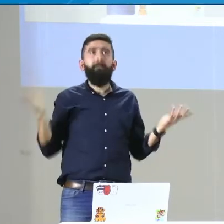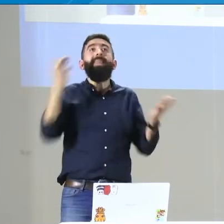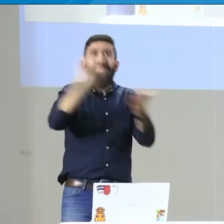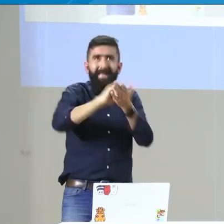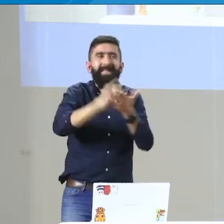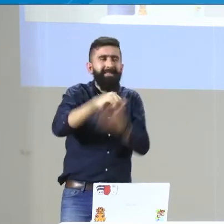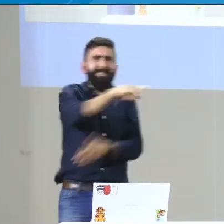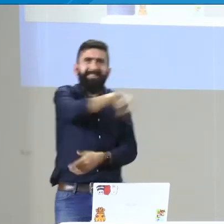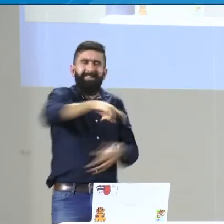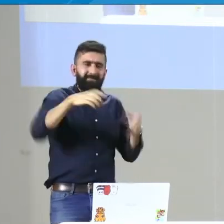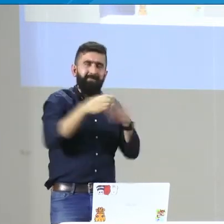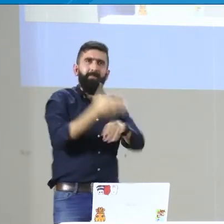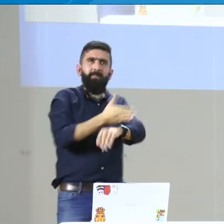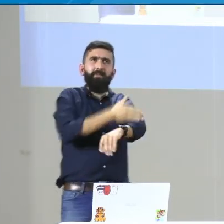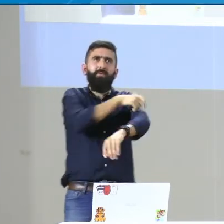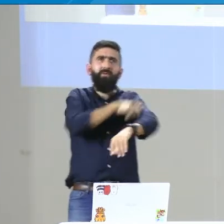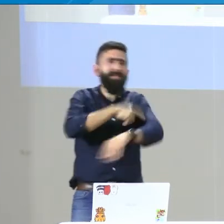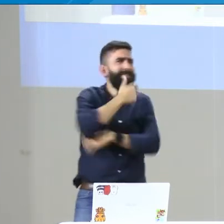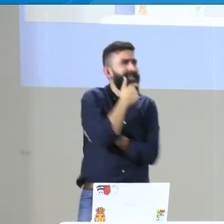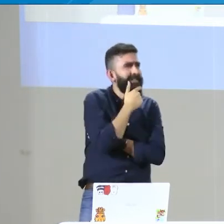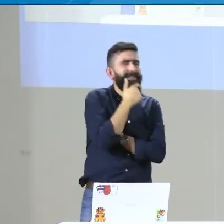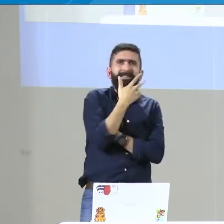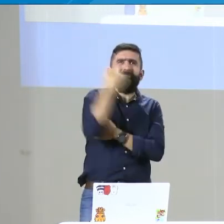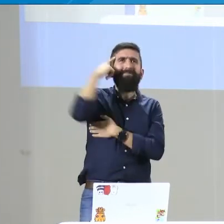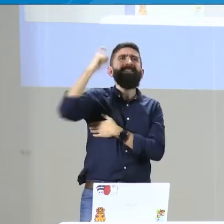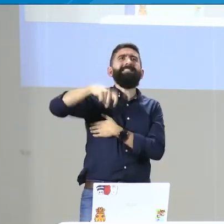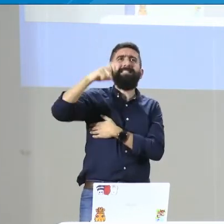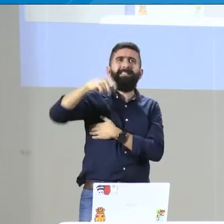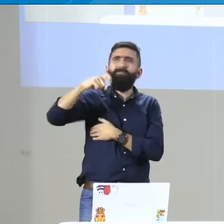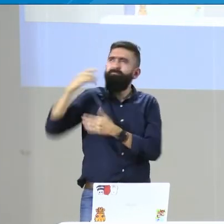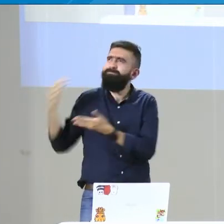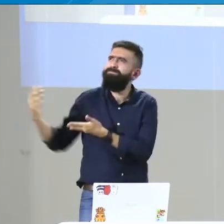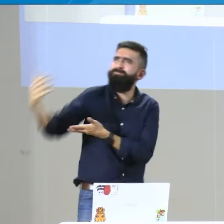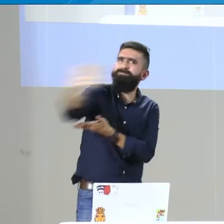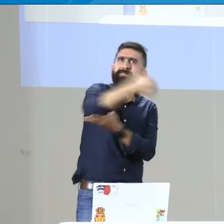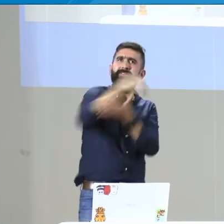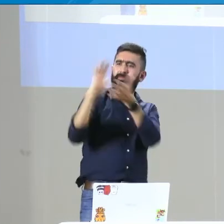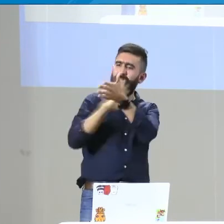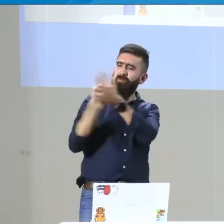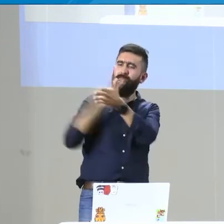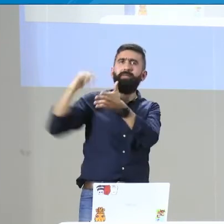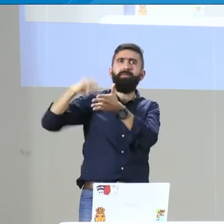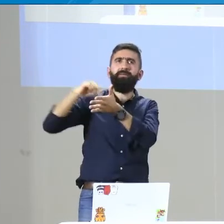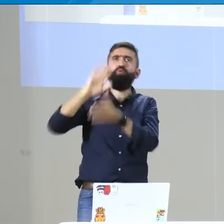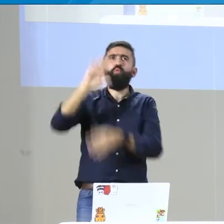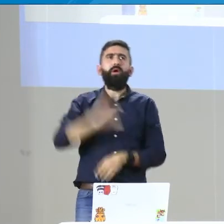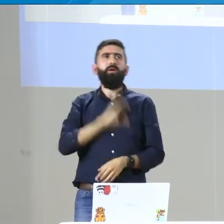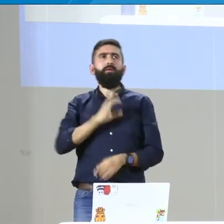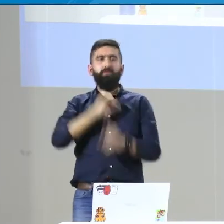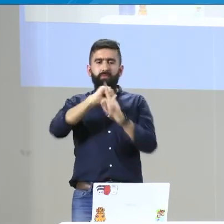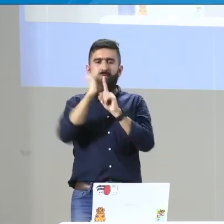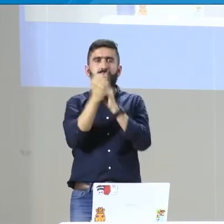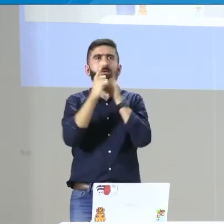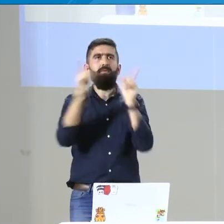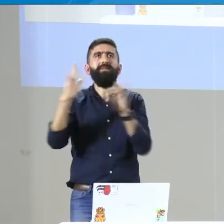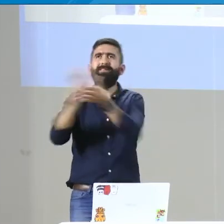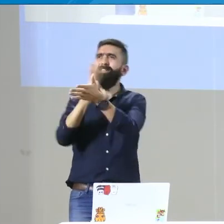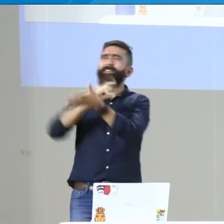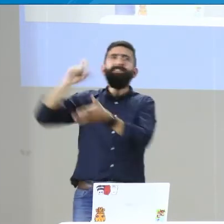de estos tres sistemas? Eso no existe. Entonces, por eso desde el Precomité Lingüístico decíamos, bueno, es importante hacer esa recolección de información